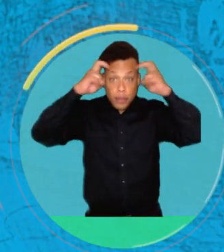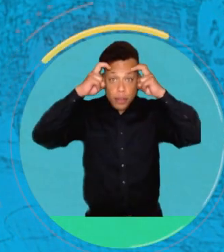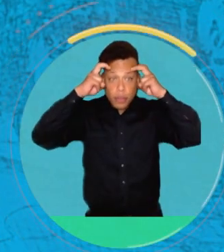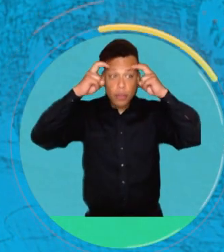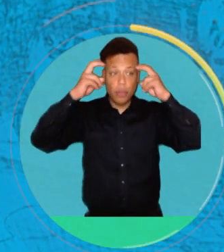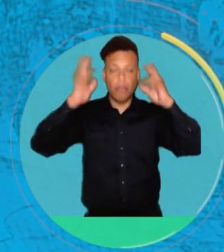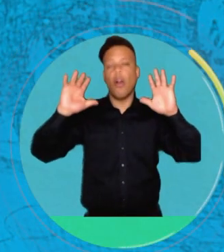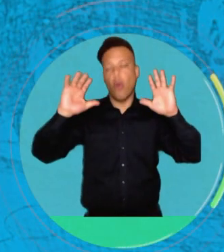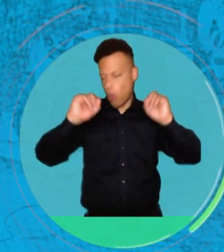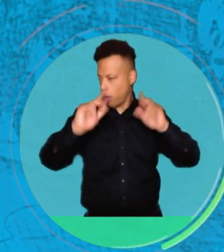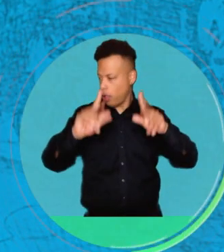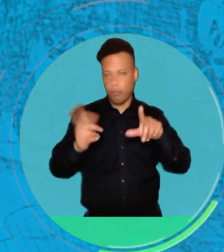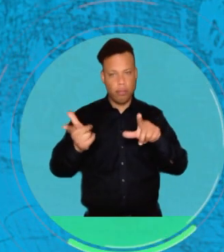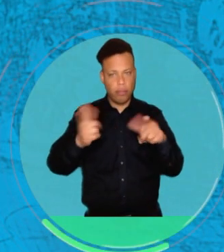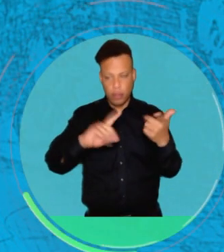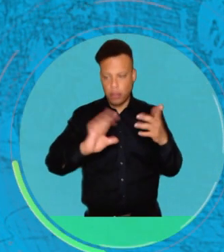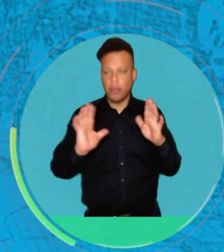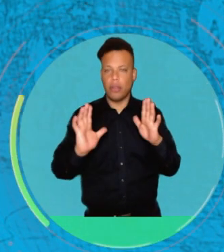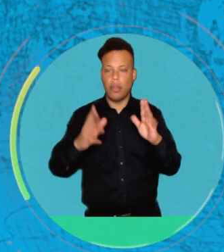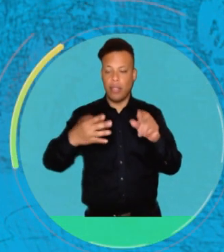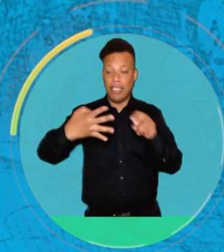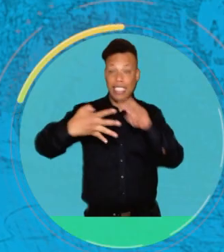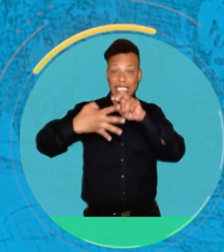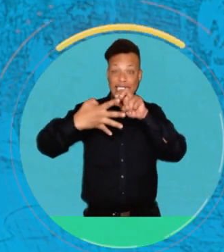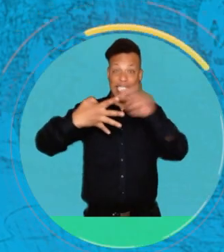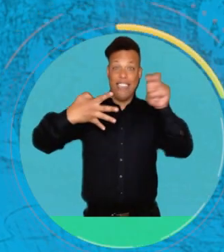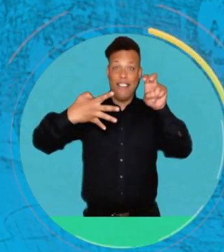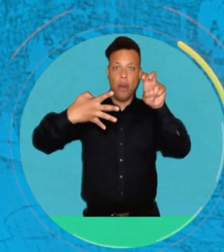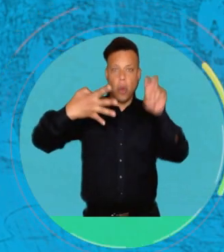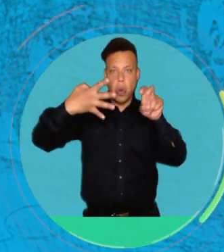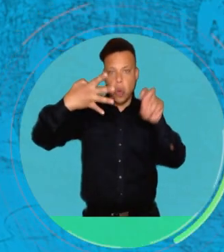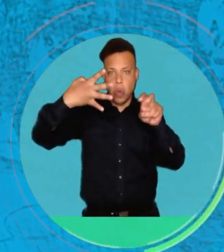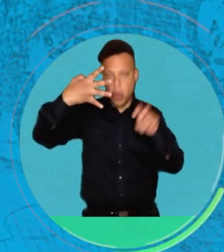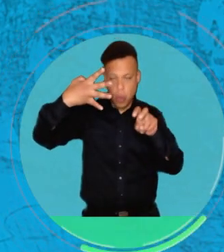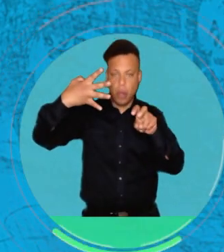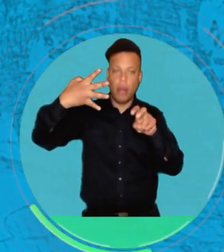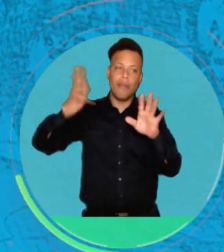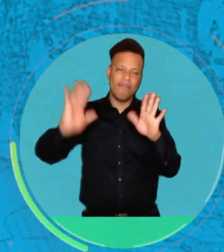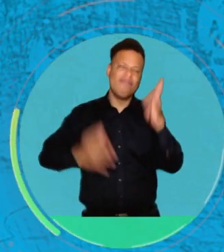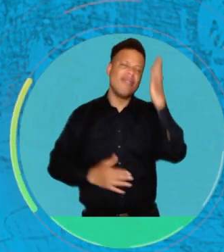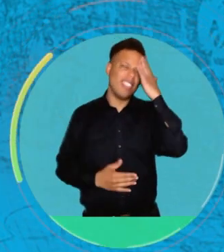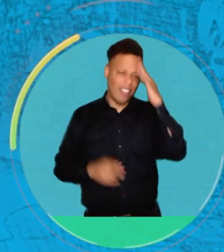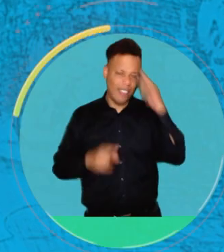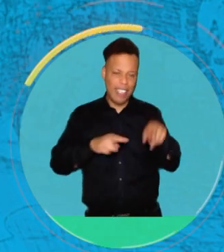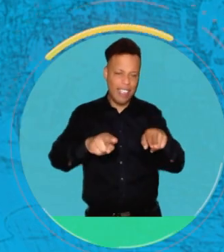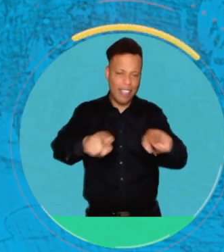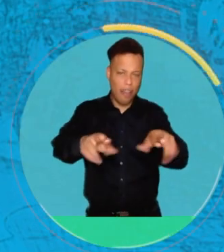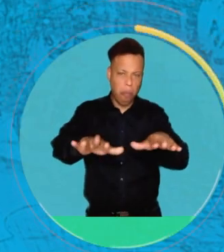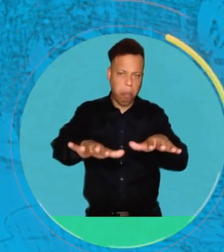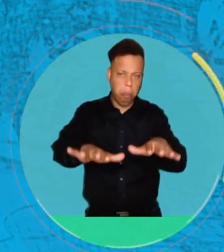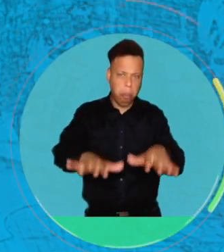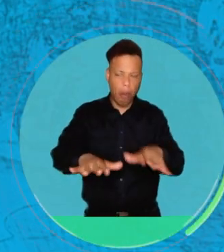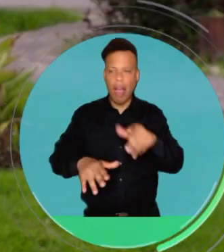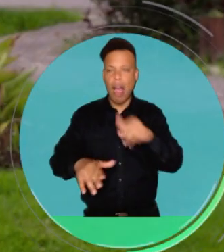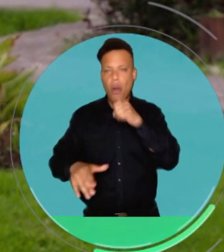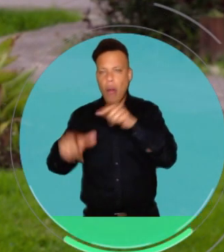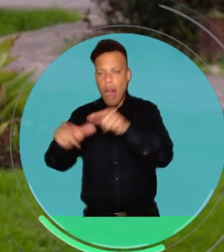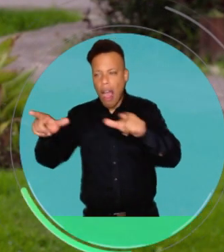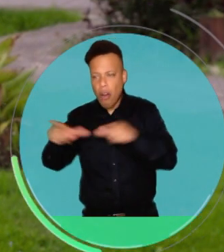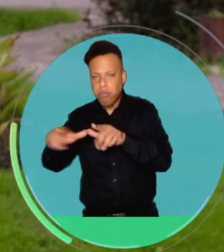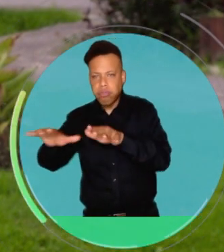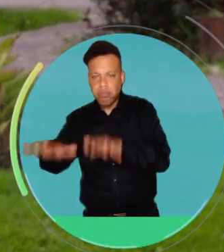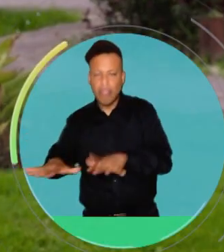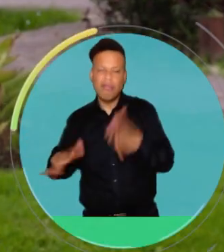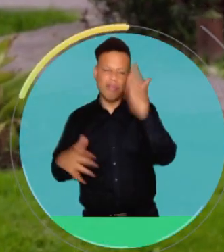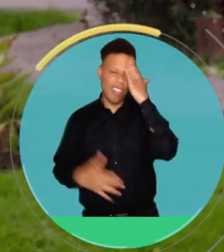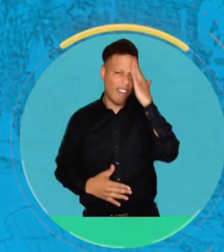Digamos que si tuviéramos conocimiento, listo, que se bajen los niveles de los caudales de los lagos, eso se sabe, eso